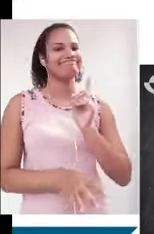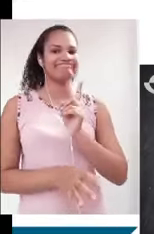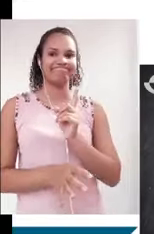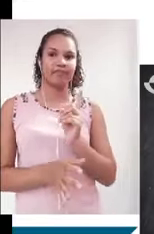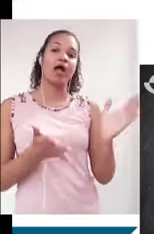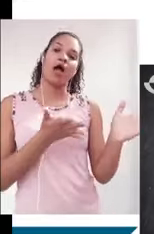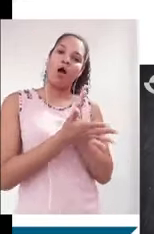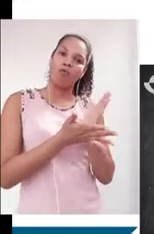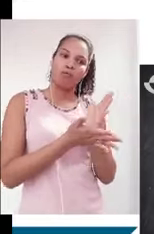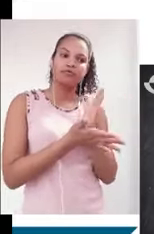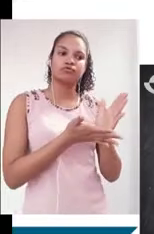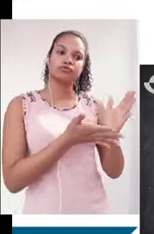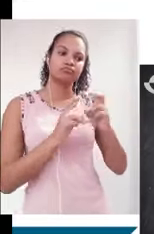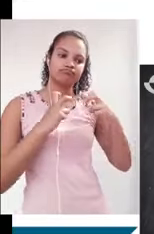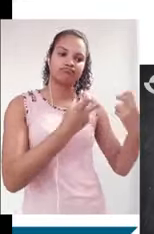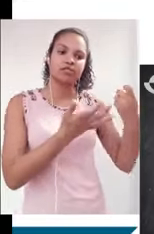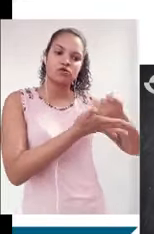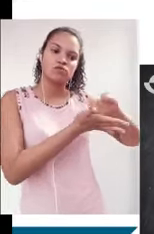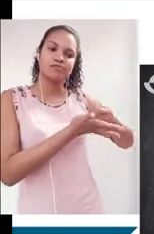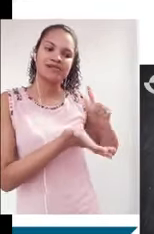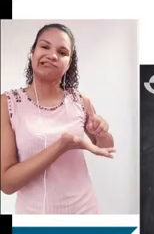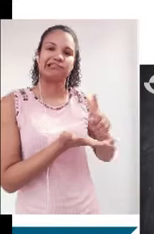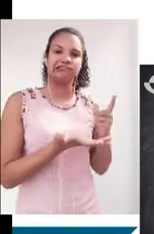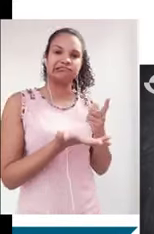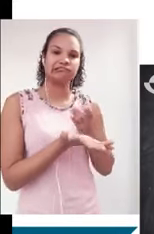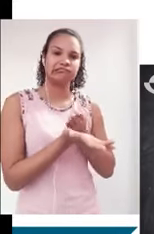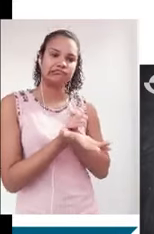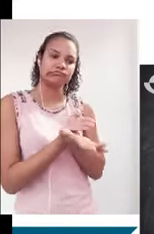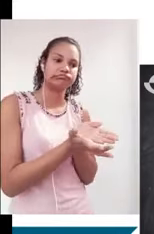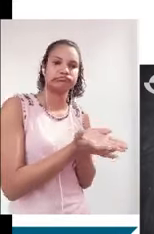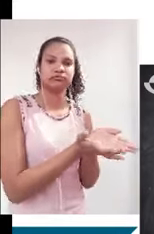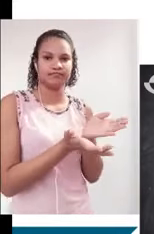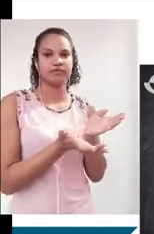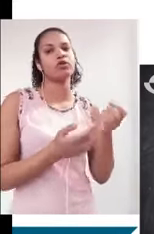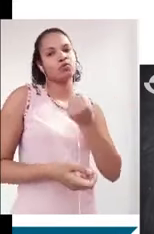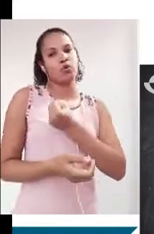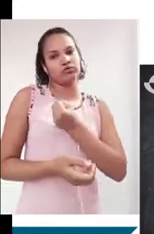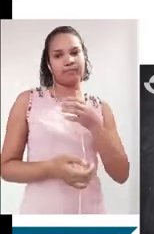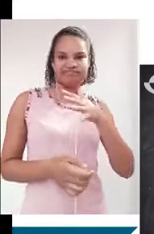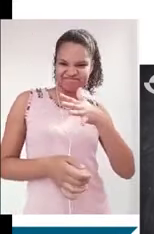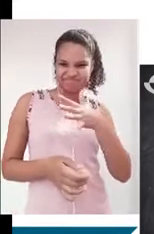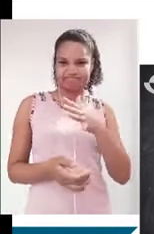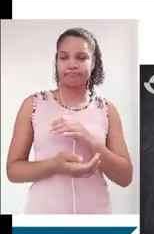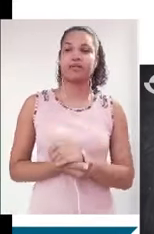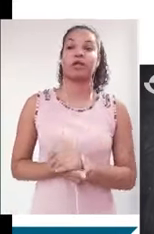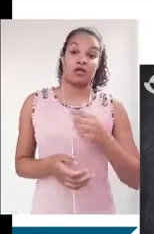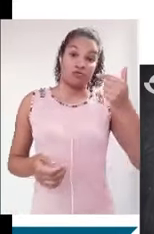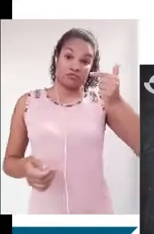deixa de atender alguma demanda que a banca solicitaria e aí ele acaba ficando com uma nota mediana. O segundo ponto também, que vai